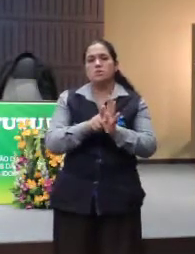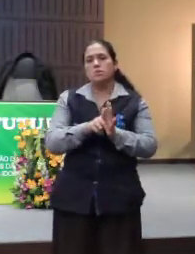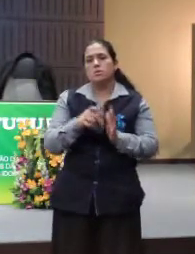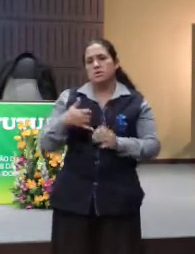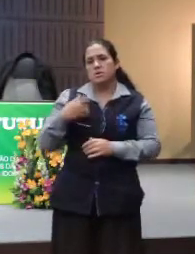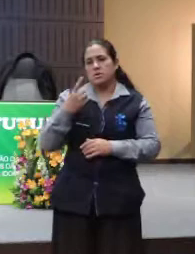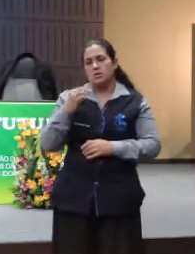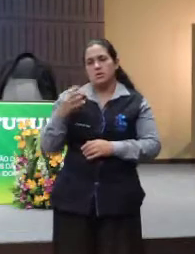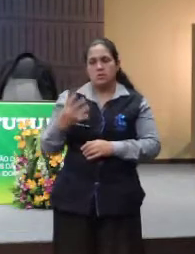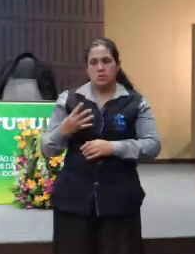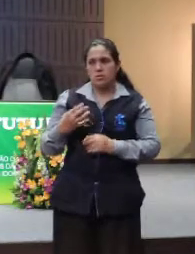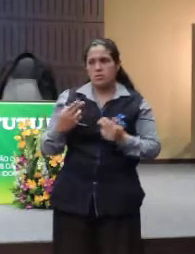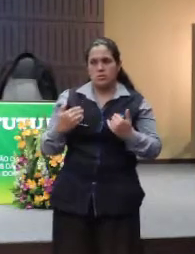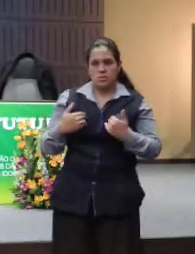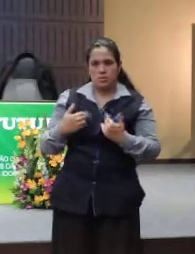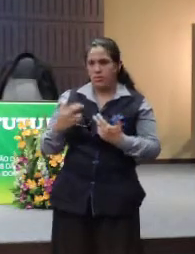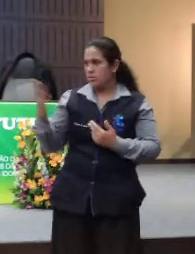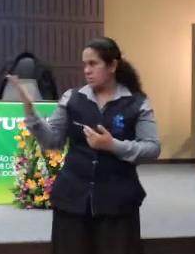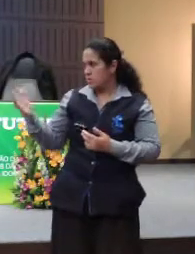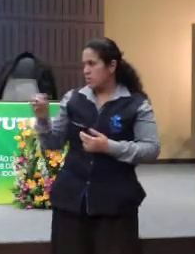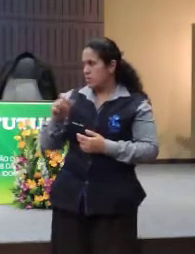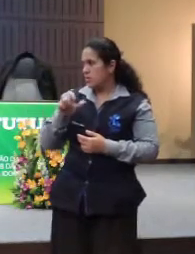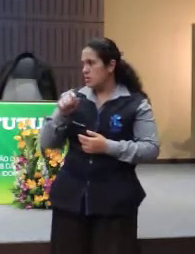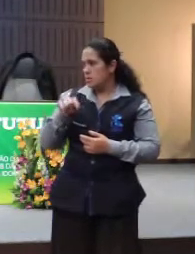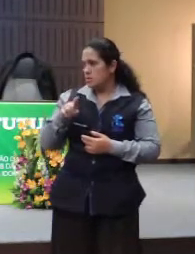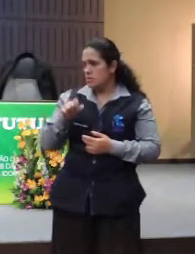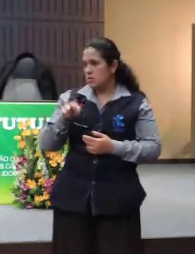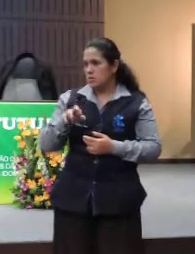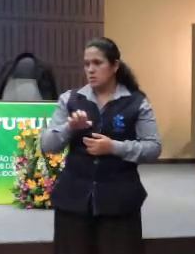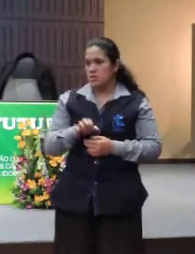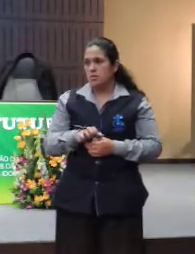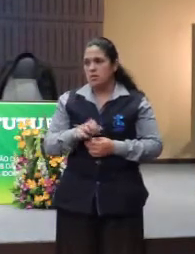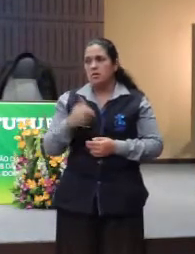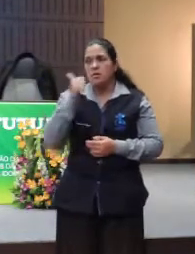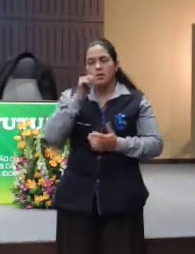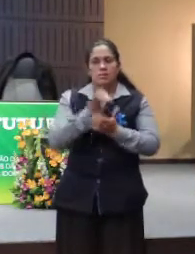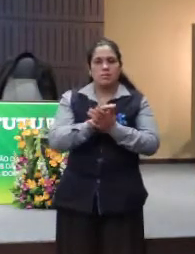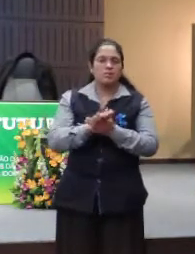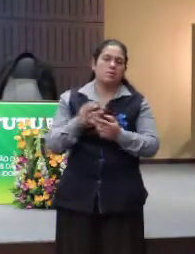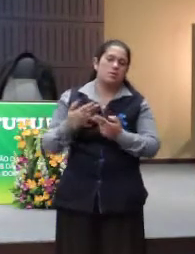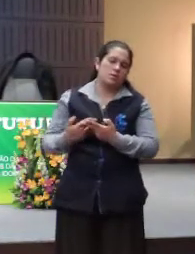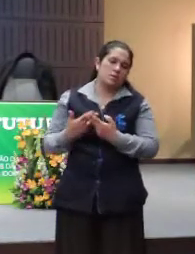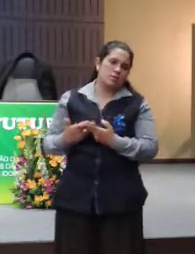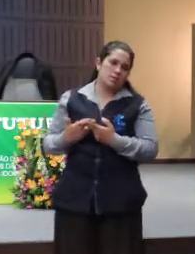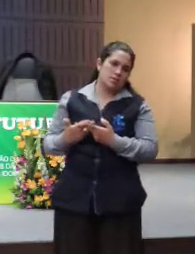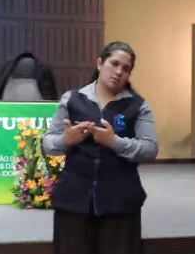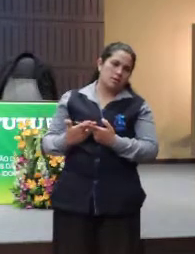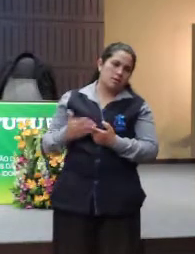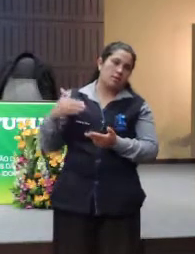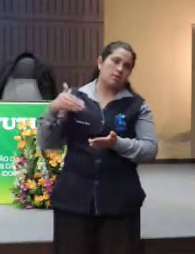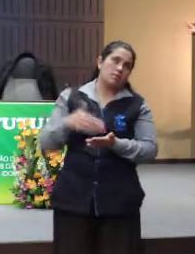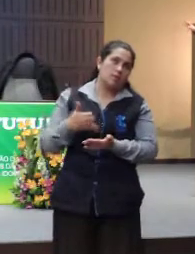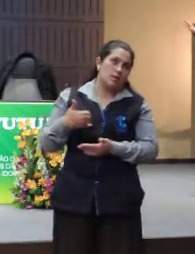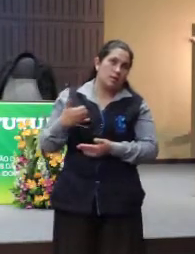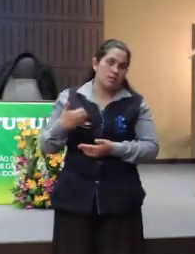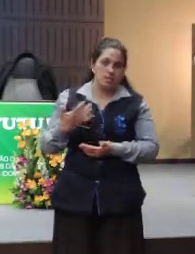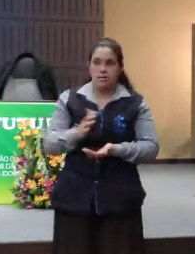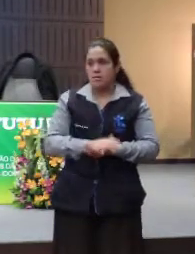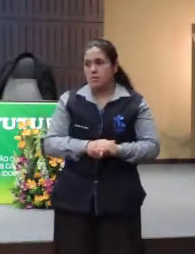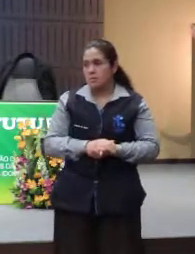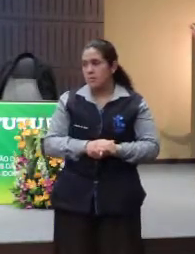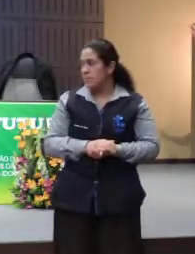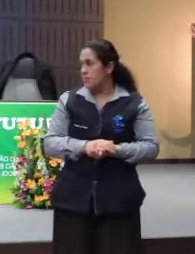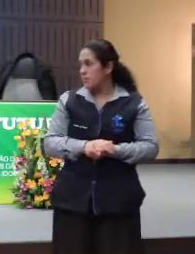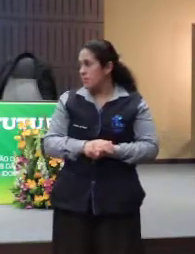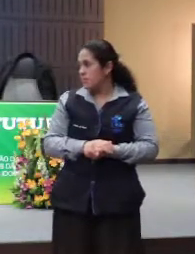centro e pouco, como eu e o Alexandre. E a mulher dele vai ter que aguentar. Essa é idade. Mas sempre não, porque ele não está nem